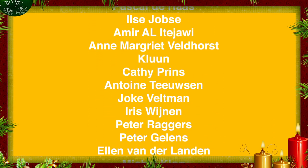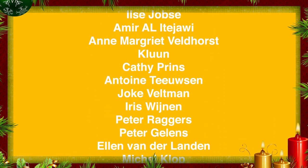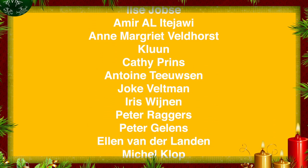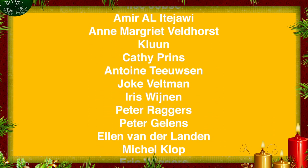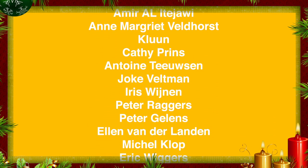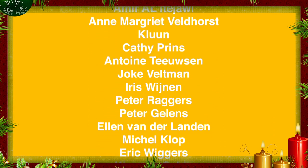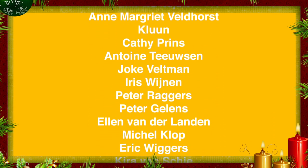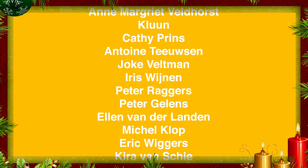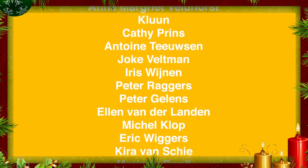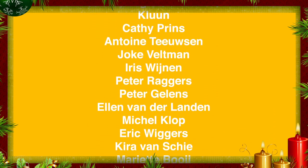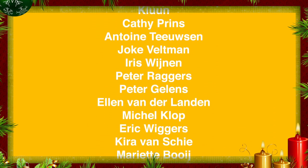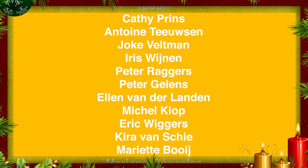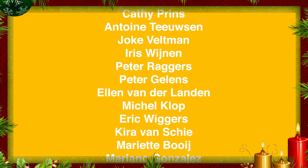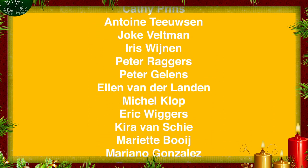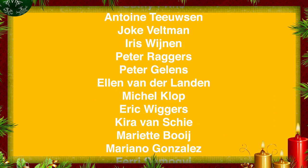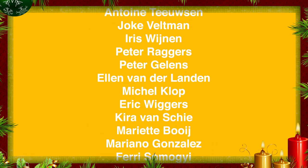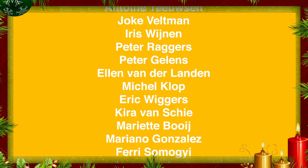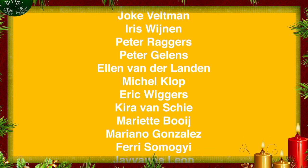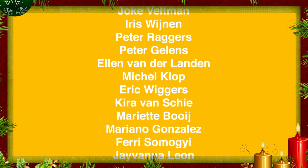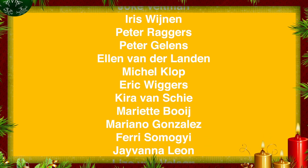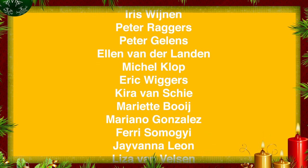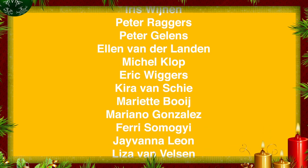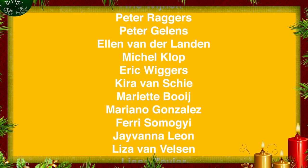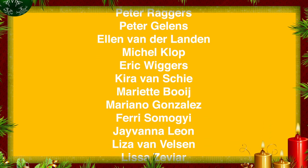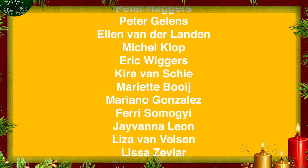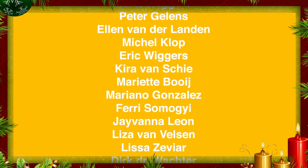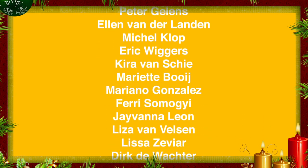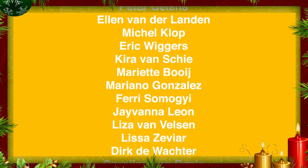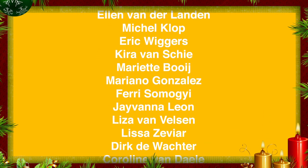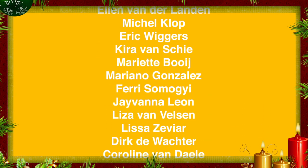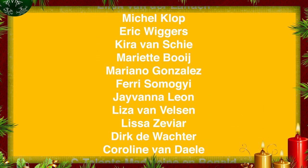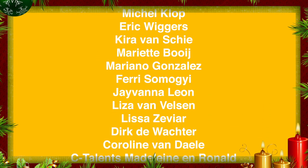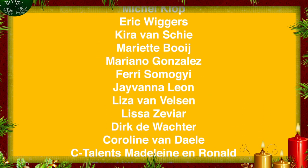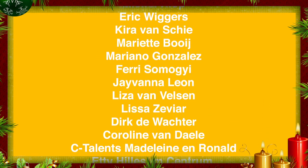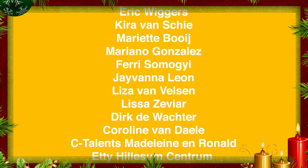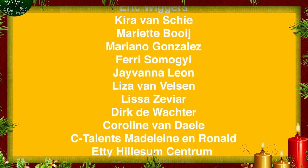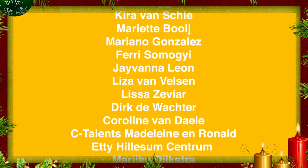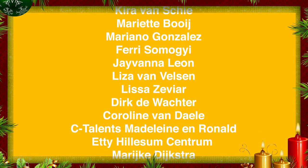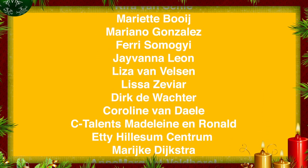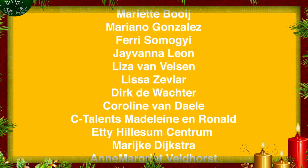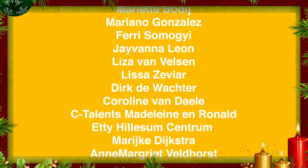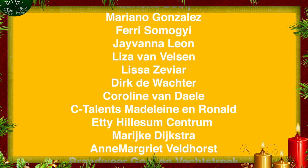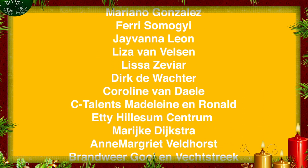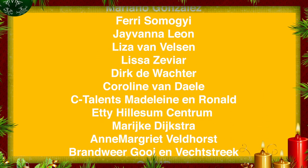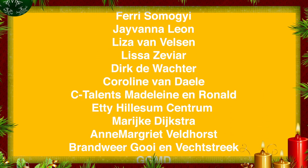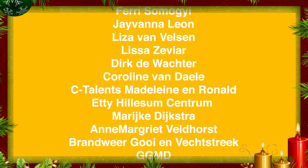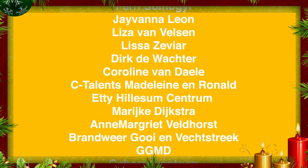leerden en genoten daarvan. Door jou bleven wij verbonden met anderen.